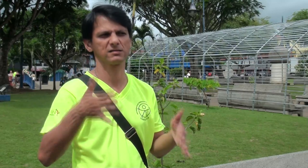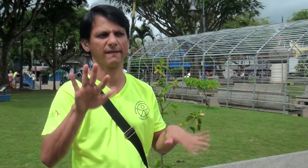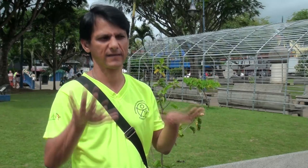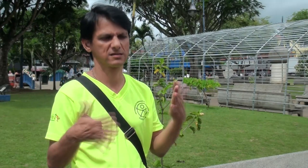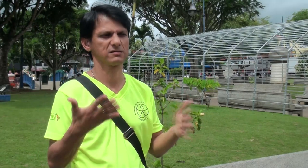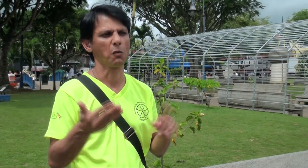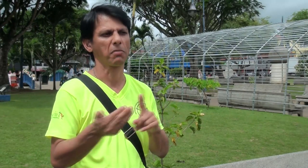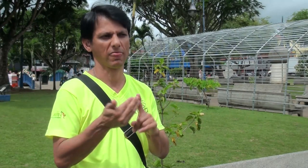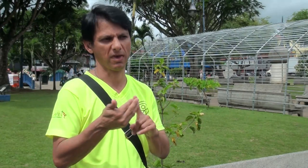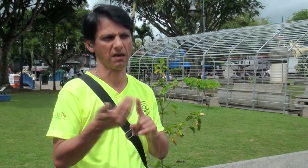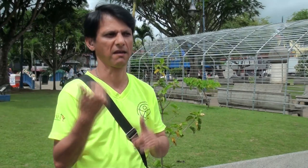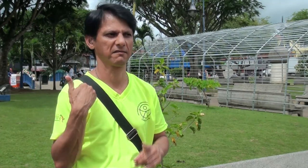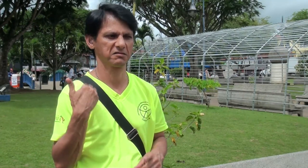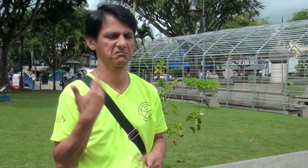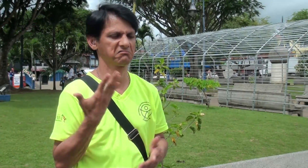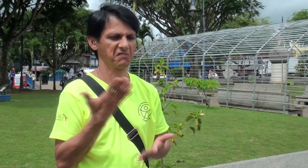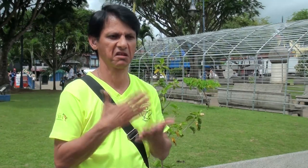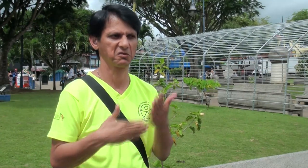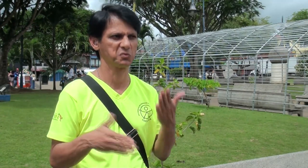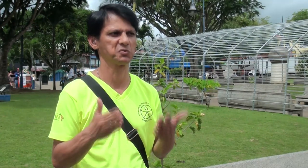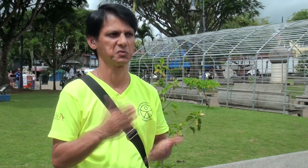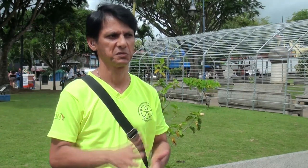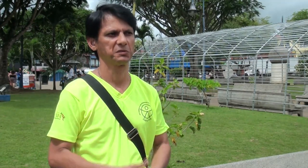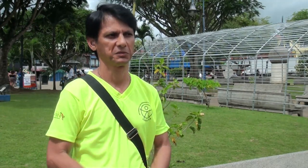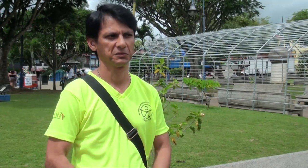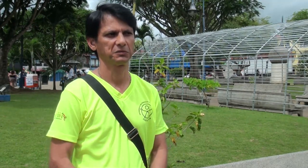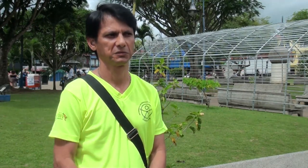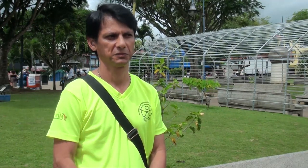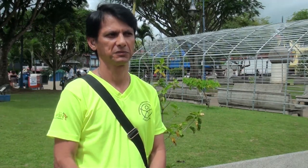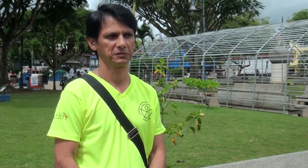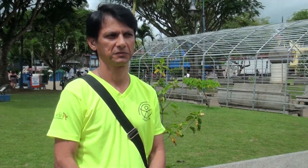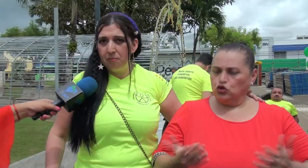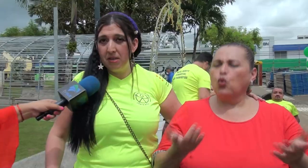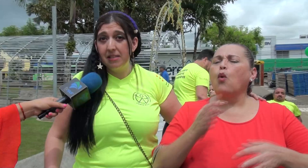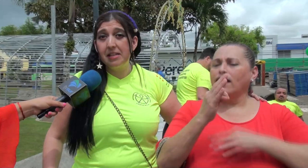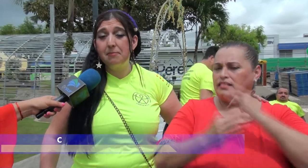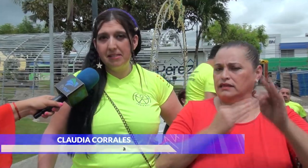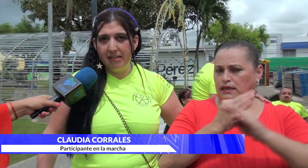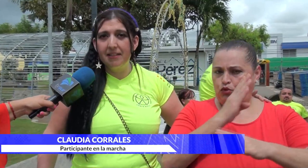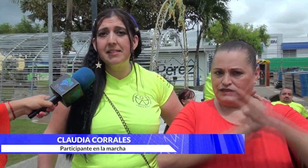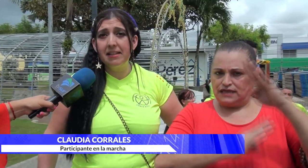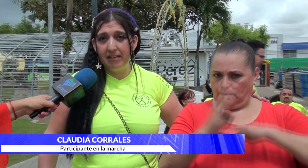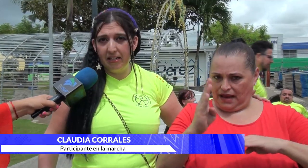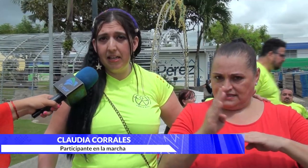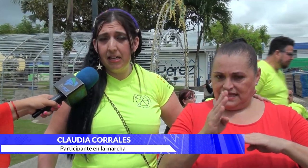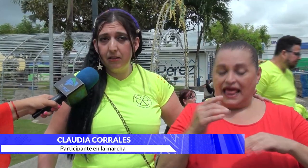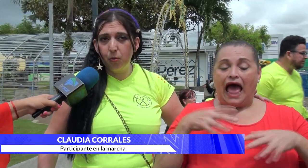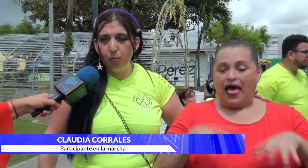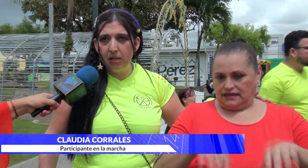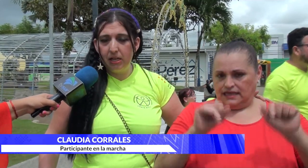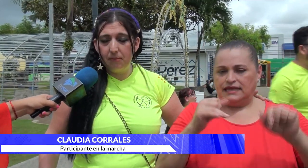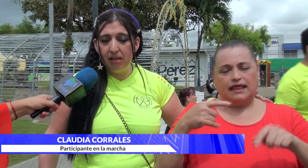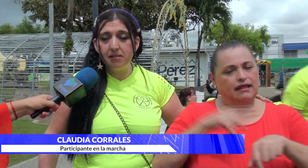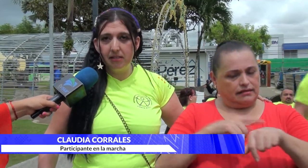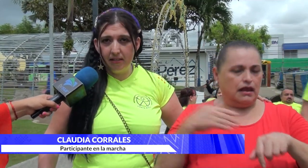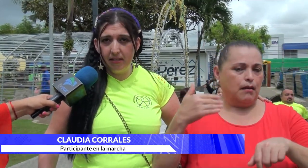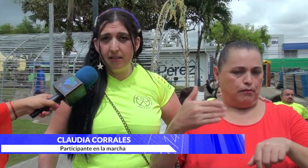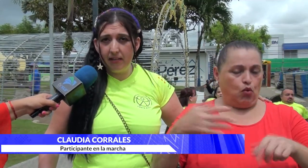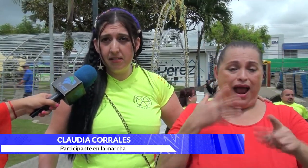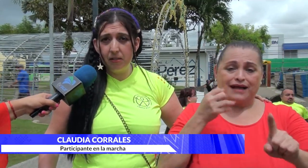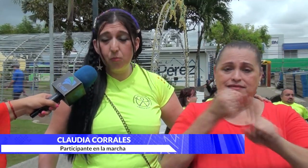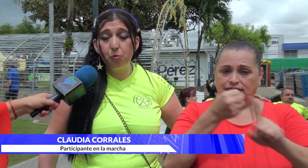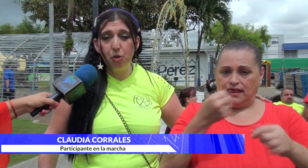A veces, a veces nos reunimos, a veces, depende de la accesibilidad, el tiempo que tengan. Mi discapacidad es adquirida, tuve mi